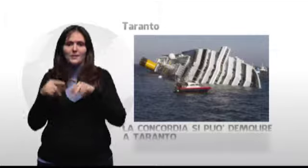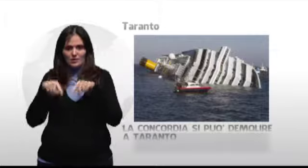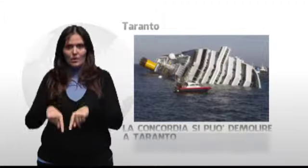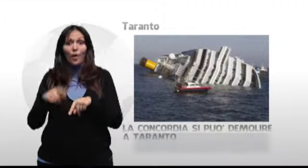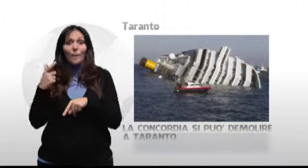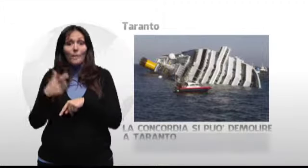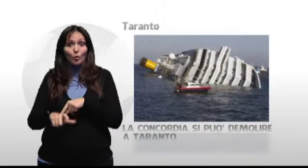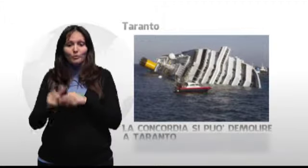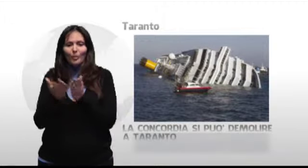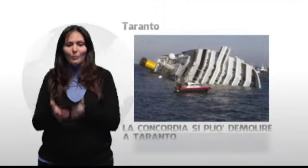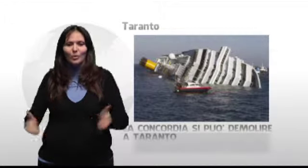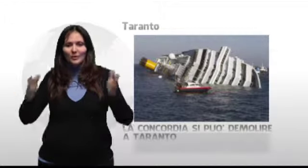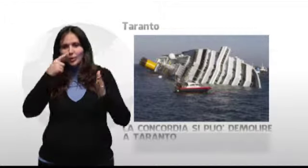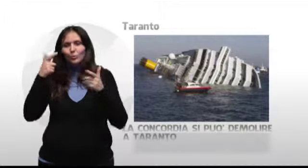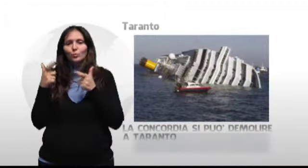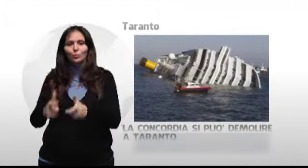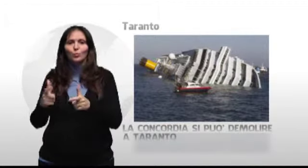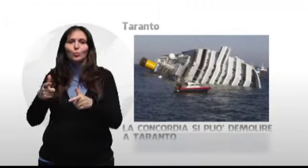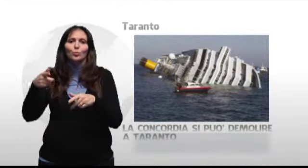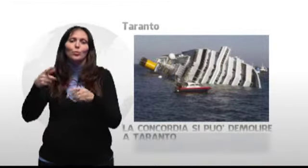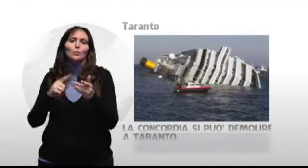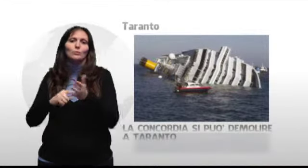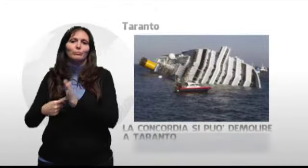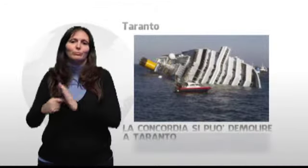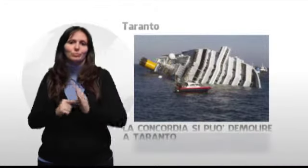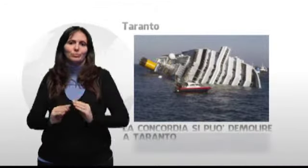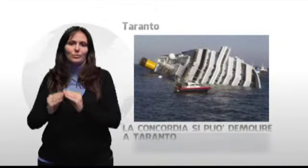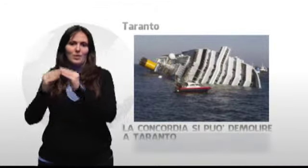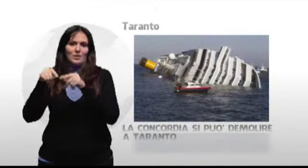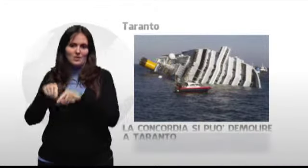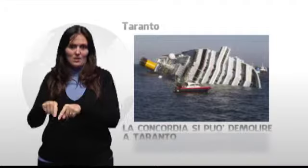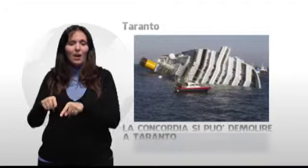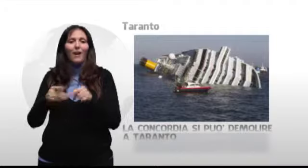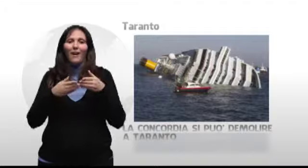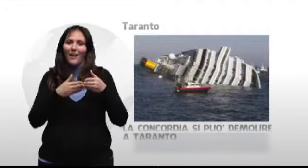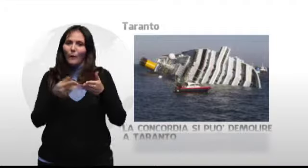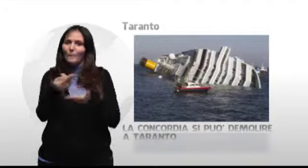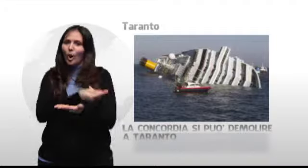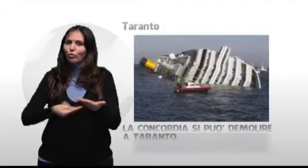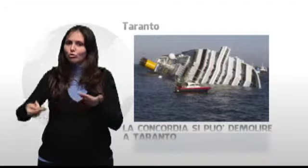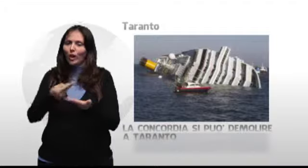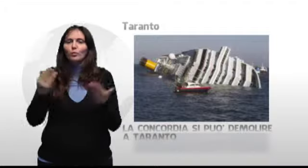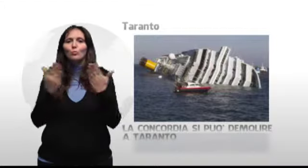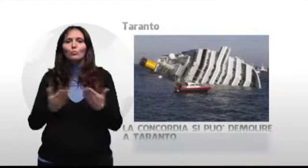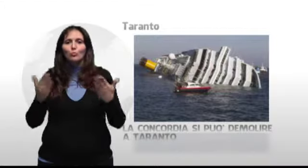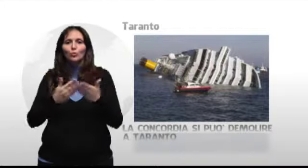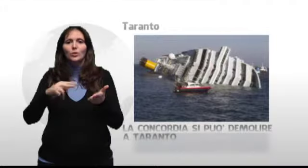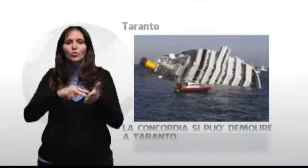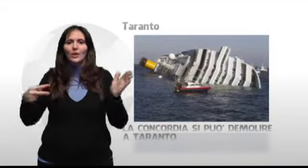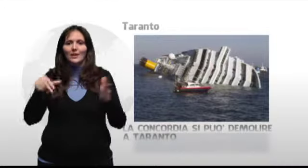deputata al recupero siderurgico dei Rottami. Il progetto per lo smantellamento della nave da crociera è stato elaborato dallo studio dell